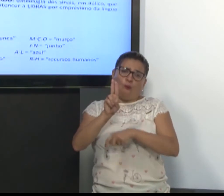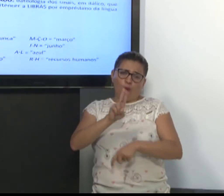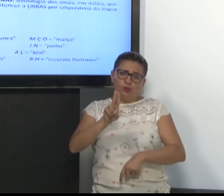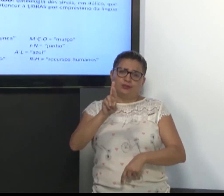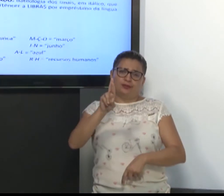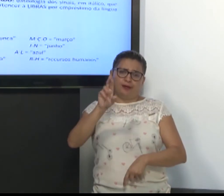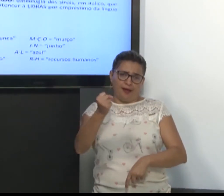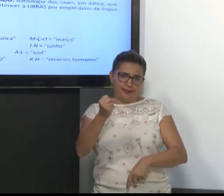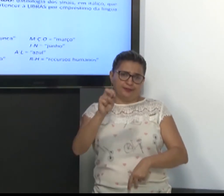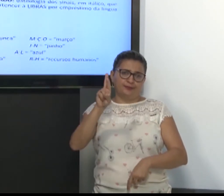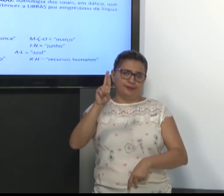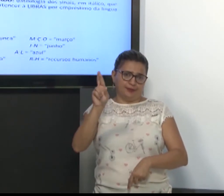Reais.